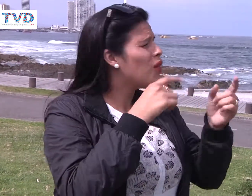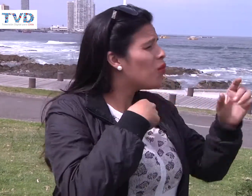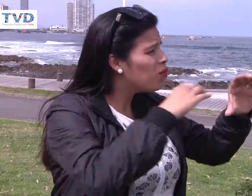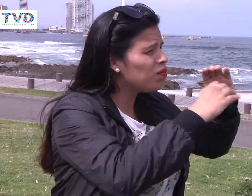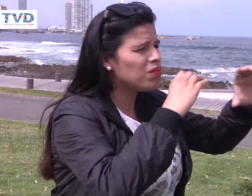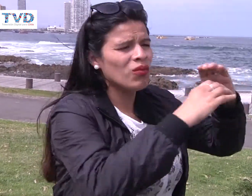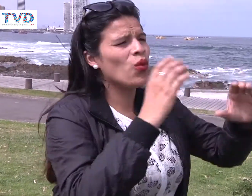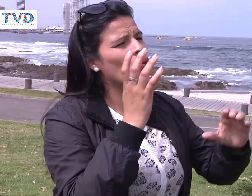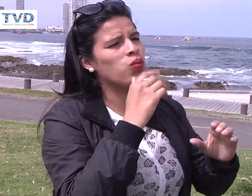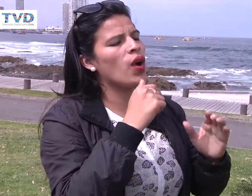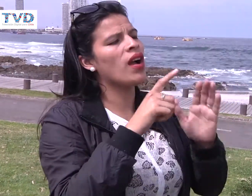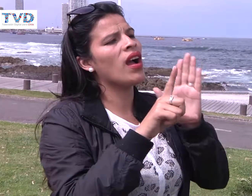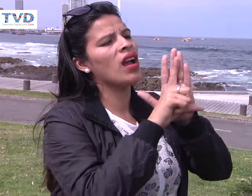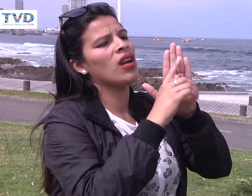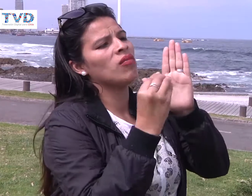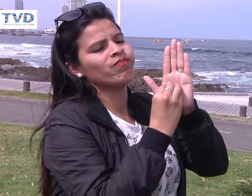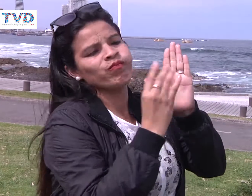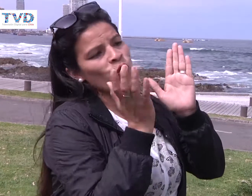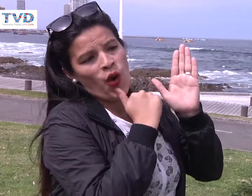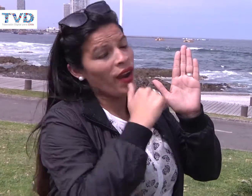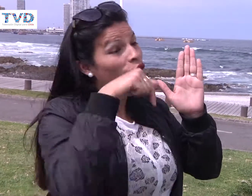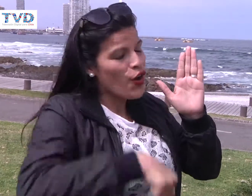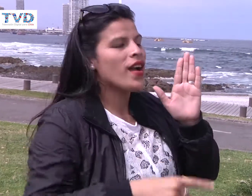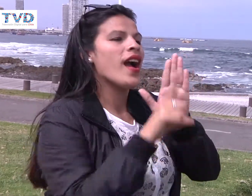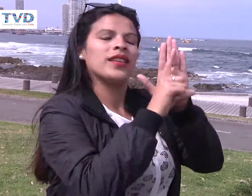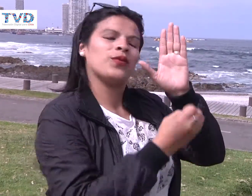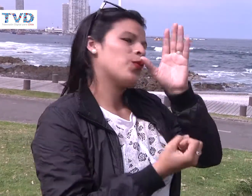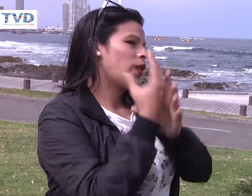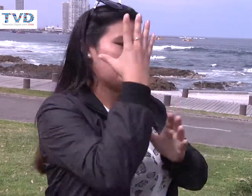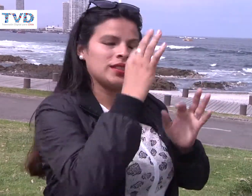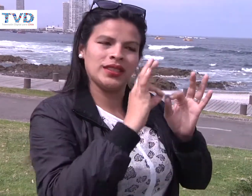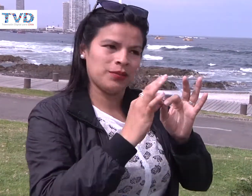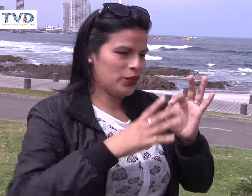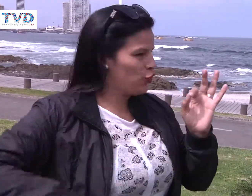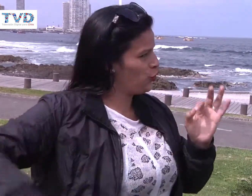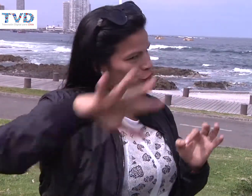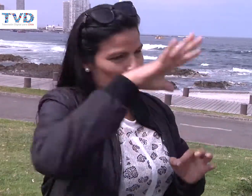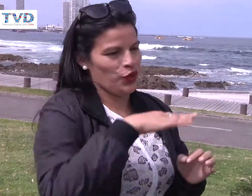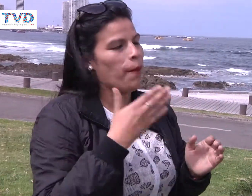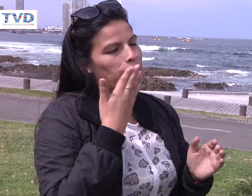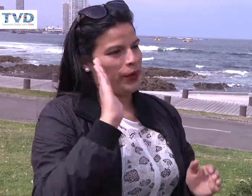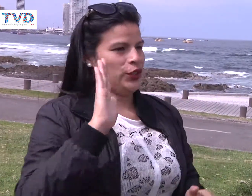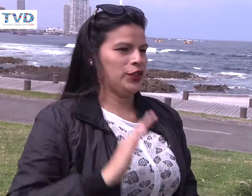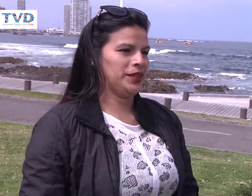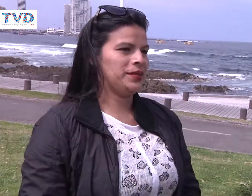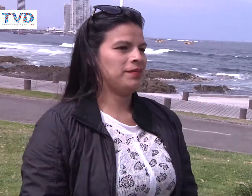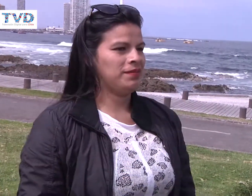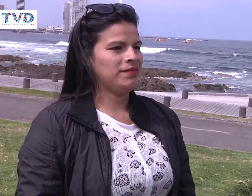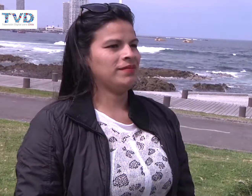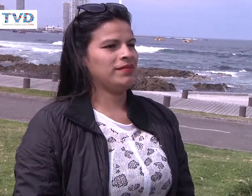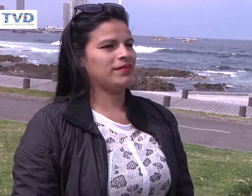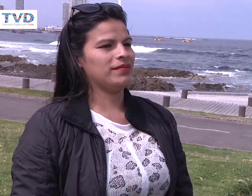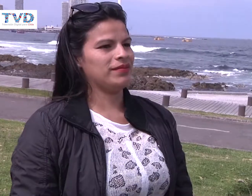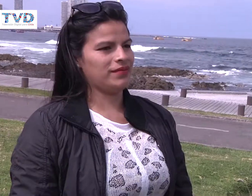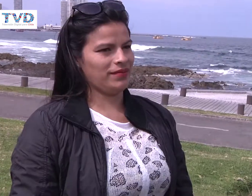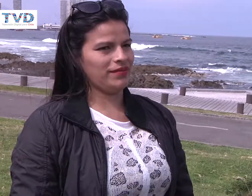muy, muy difícil el tema de la comunicación, porque la ley no lo exigía. Ahora tenemos una ley que sí lo exige y ha ido mejorando.